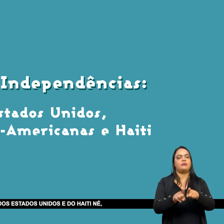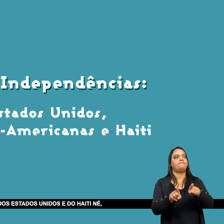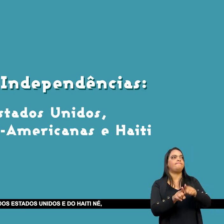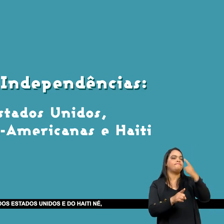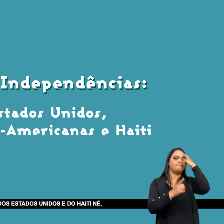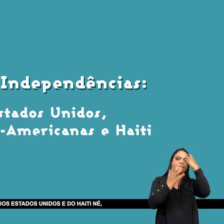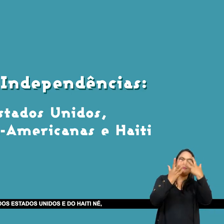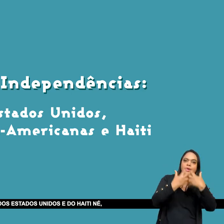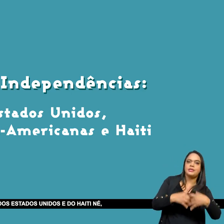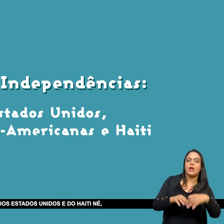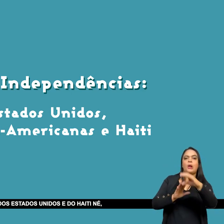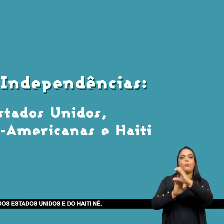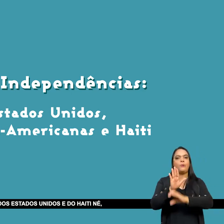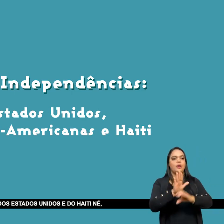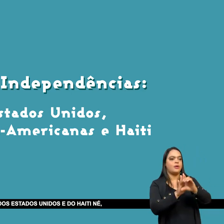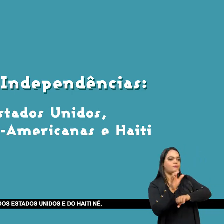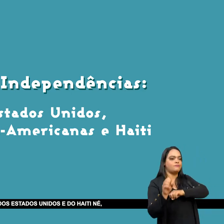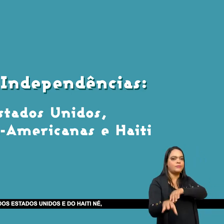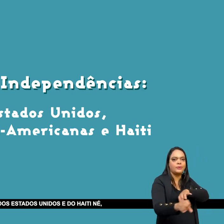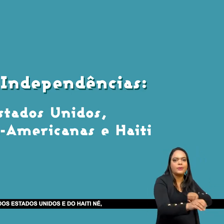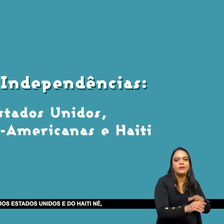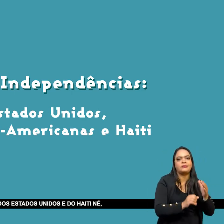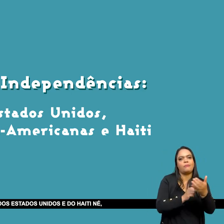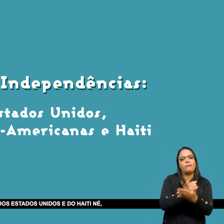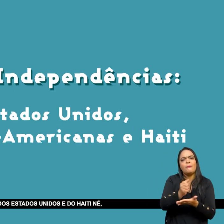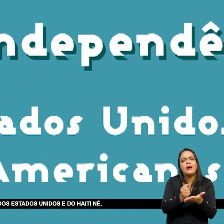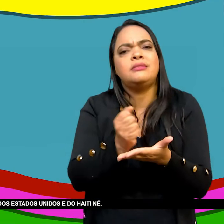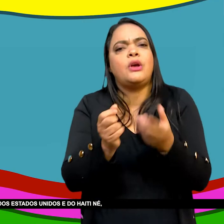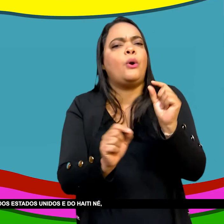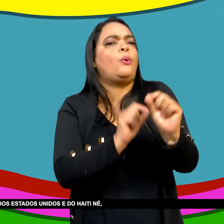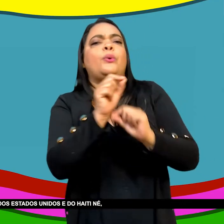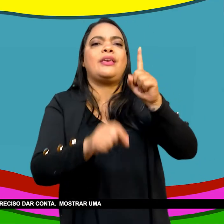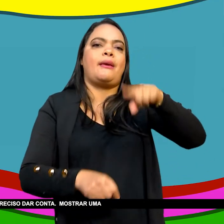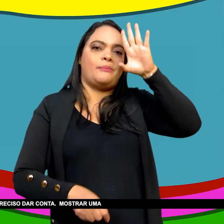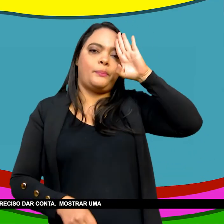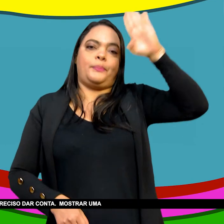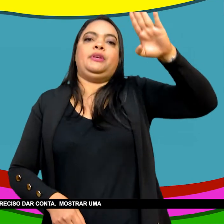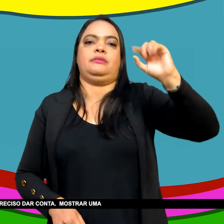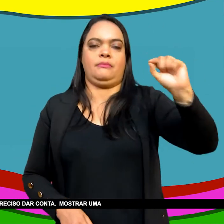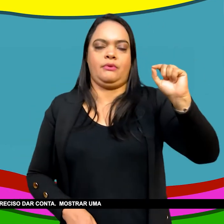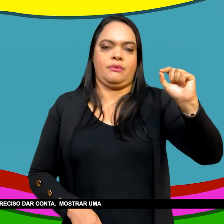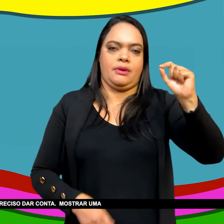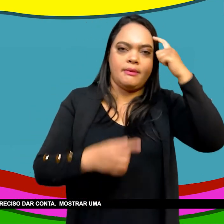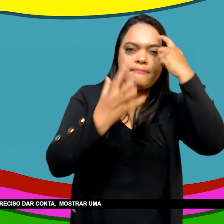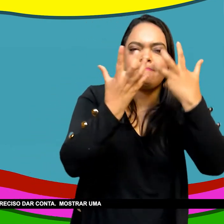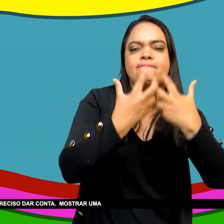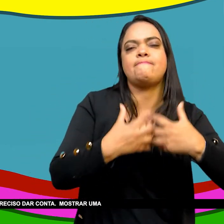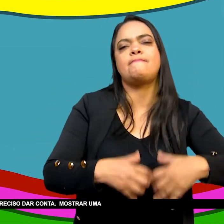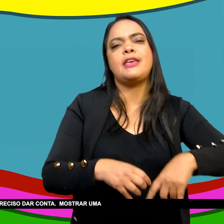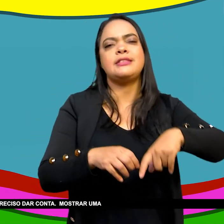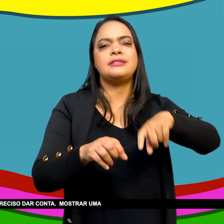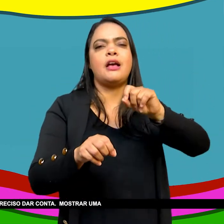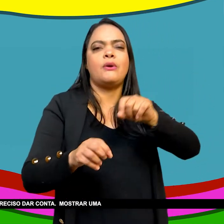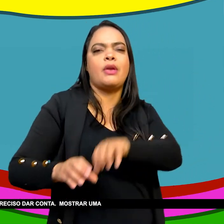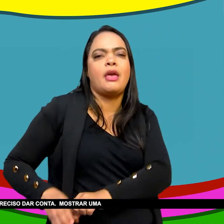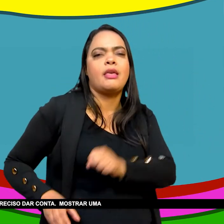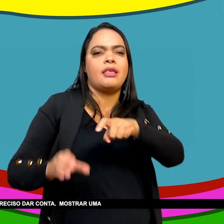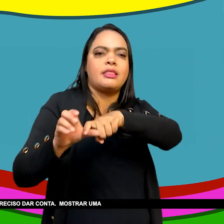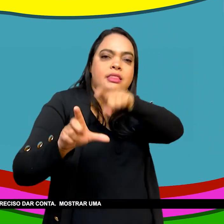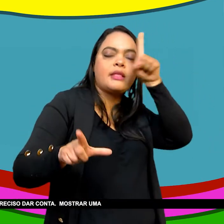Caribe O do Brasil, dos Estados Unidos e o do Haiti Eu acho que esses são os principais